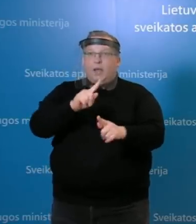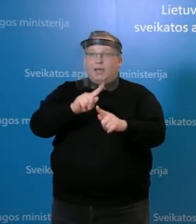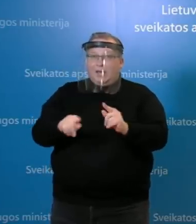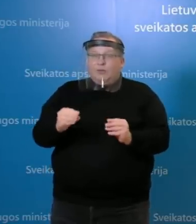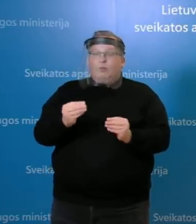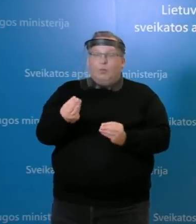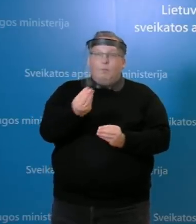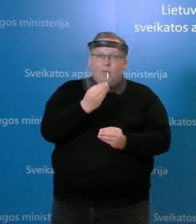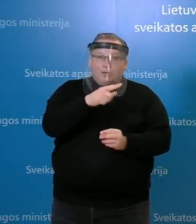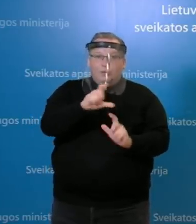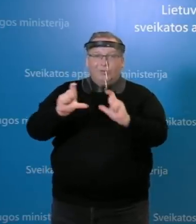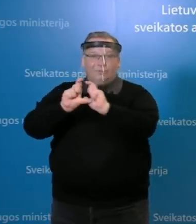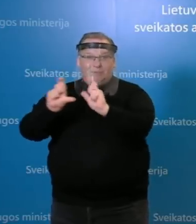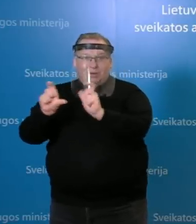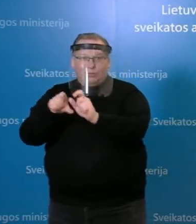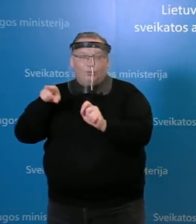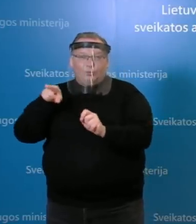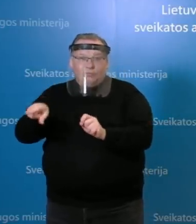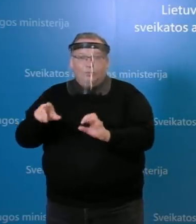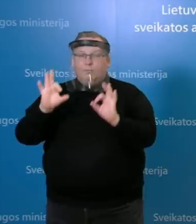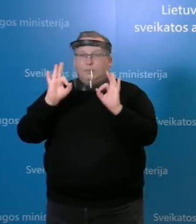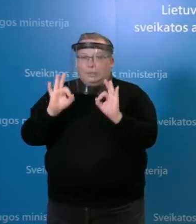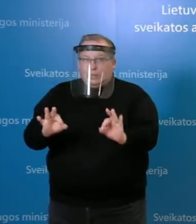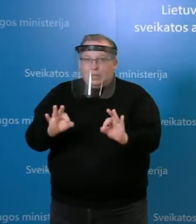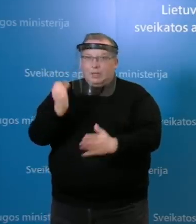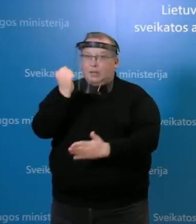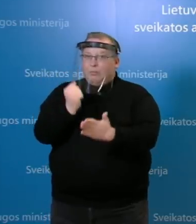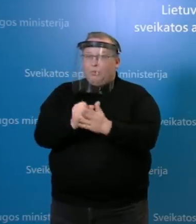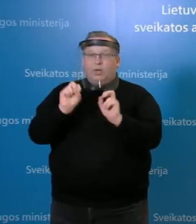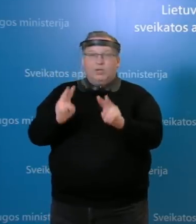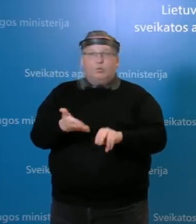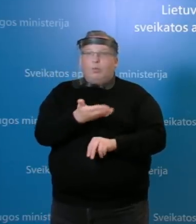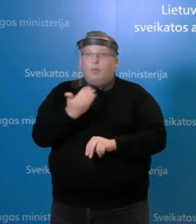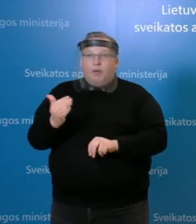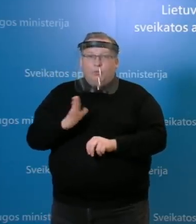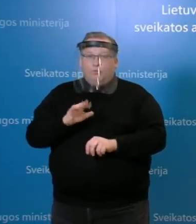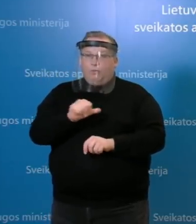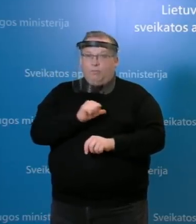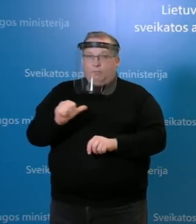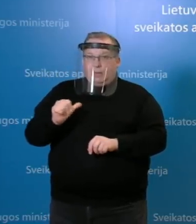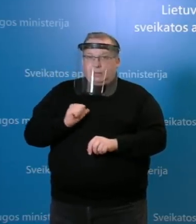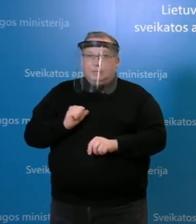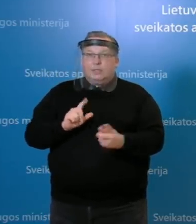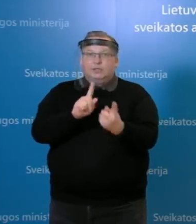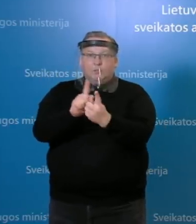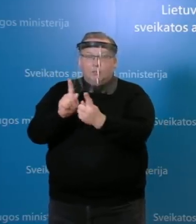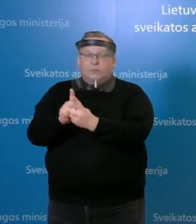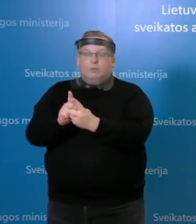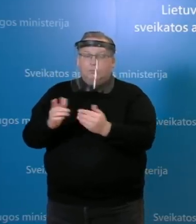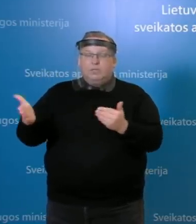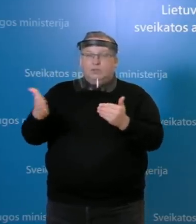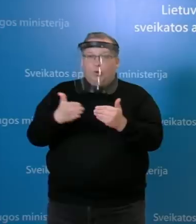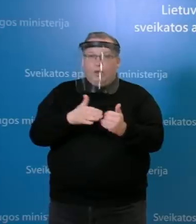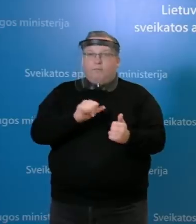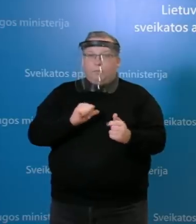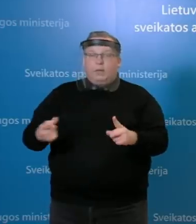restorane ir priekybos centra, kad iš tikrųjų darbuotojams rizika nekilo, kadangi buvo tas savo laikiai salitų turėjusio asmenų izoliavimas, dėl to